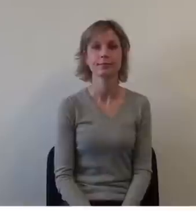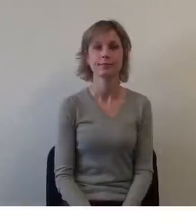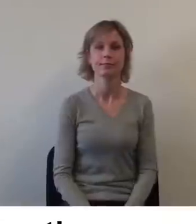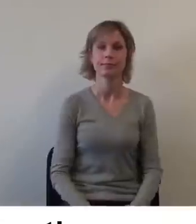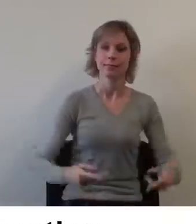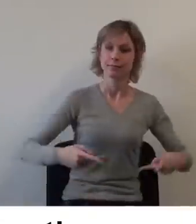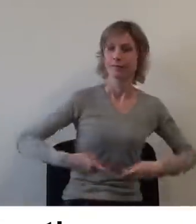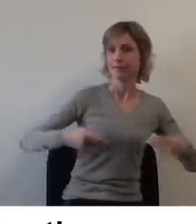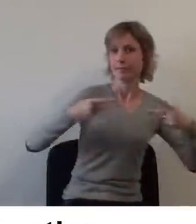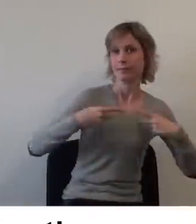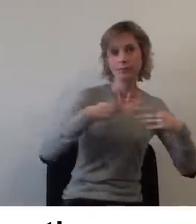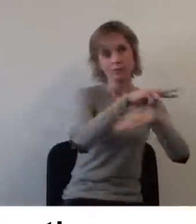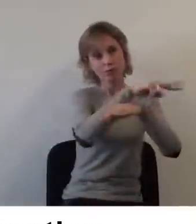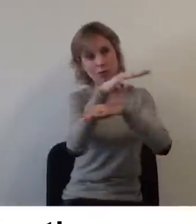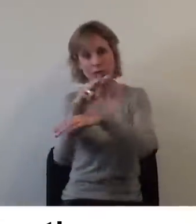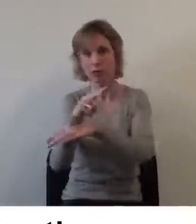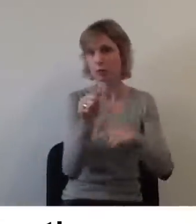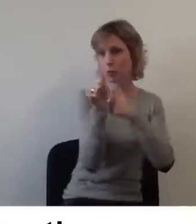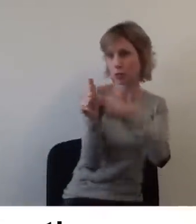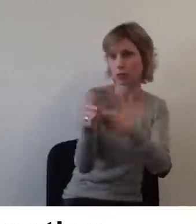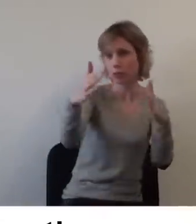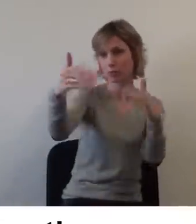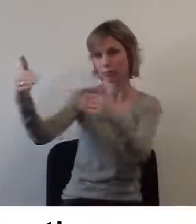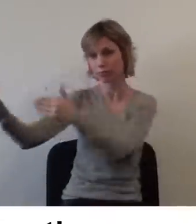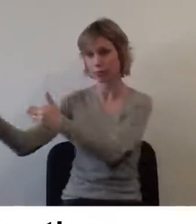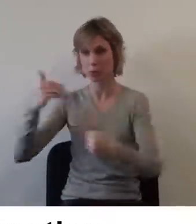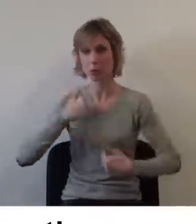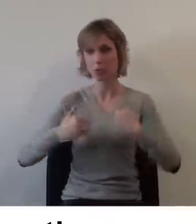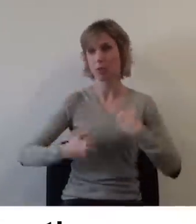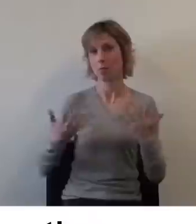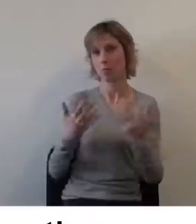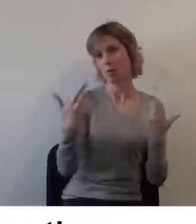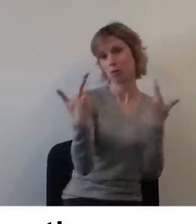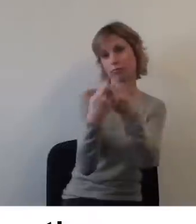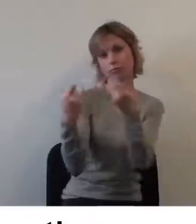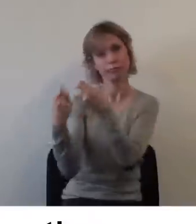Les visites et ateliers sont adaptés en fonction du handicap des visiteurs,